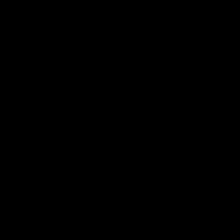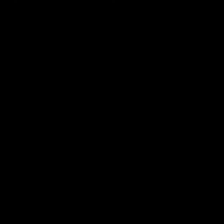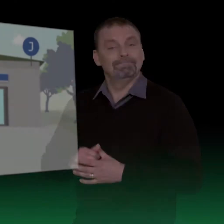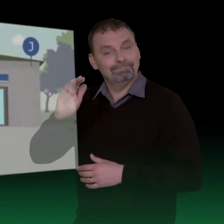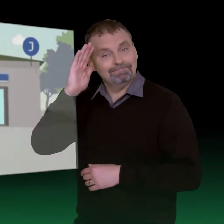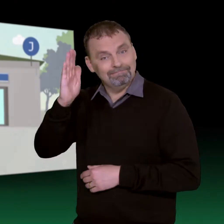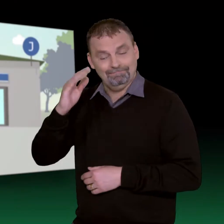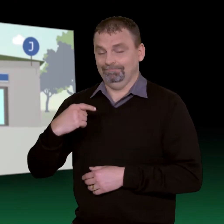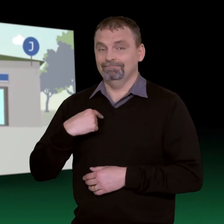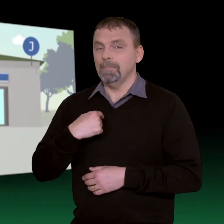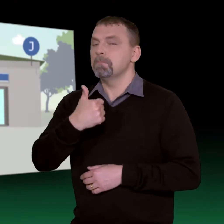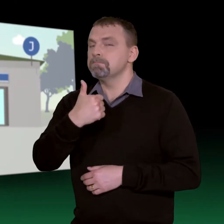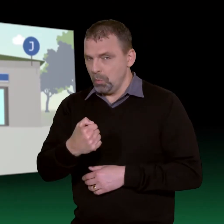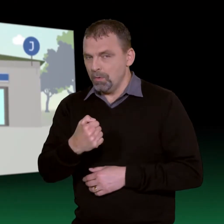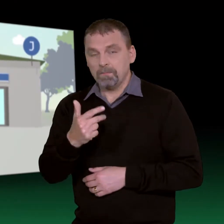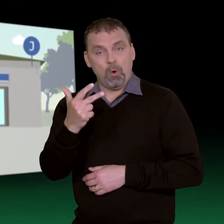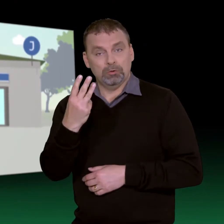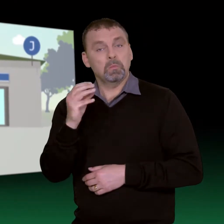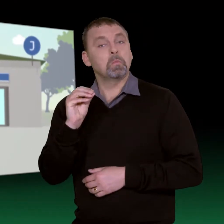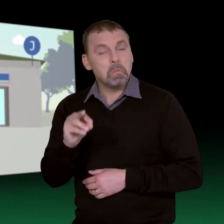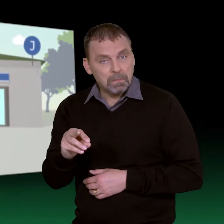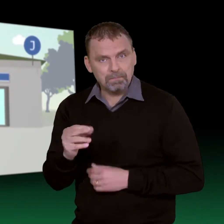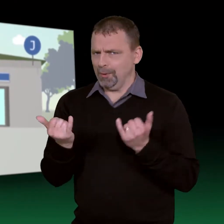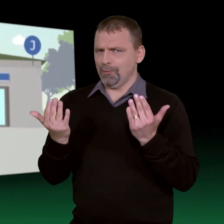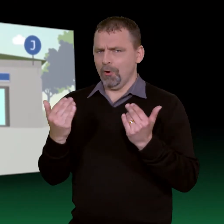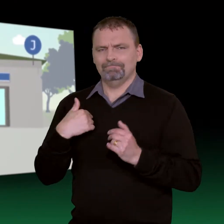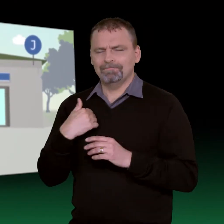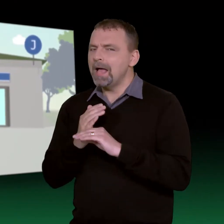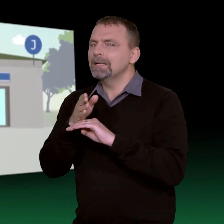Jag heter Bo och är 83 år. Idag ska jag hälsa på mina barnbarn.